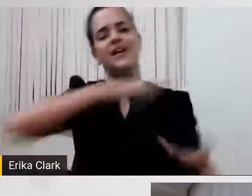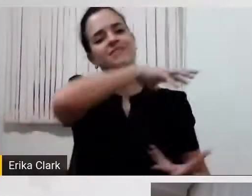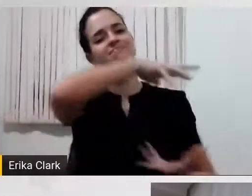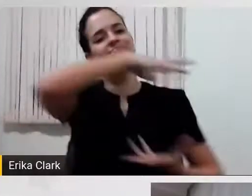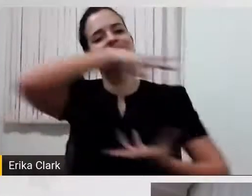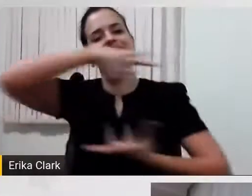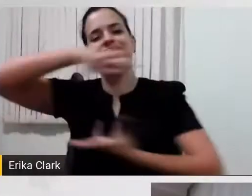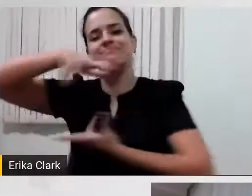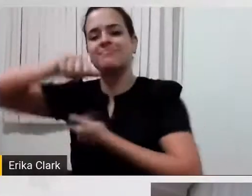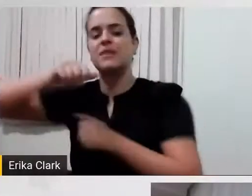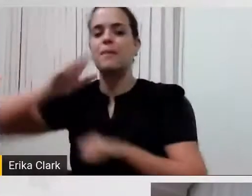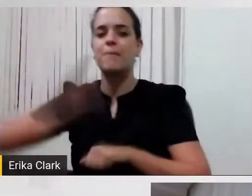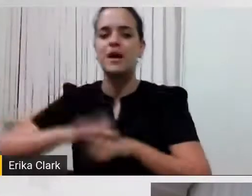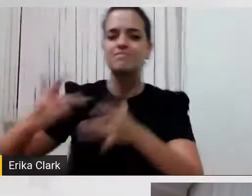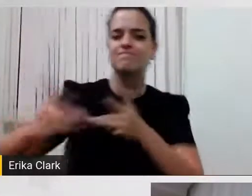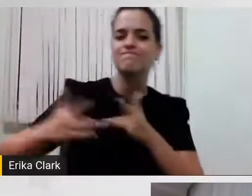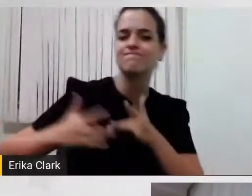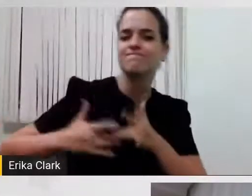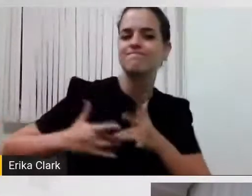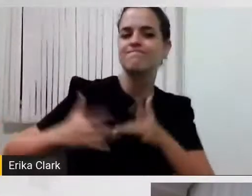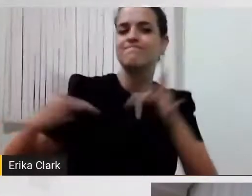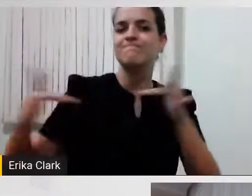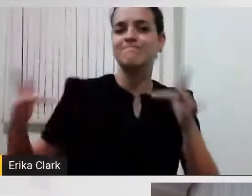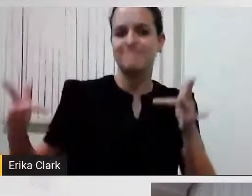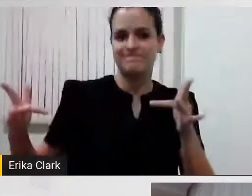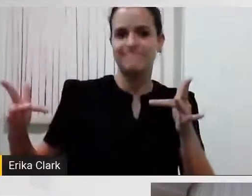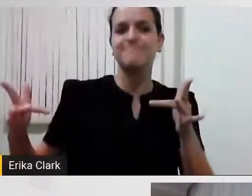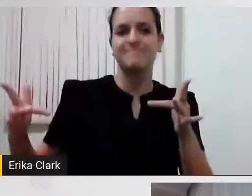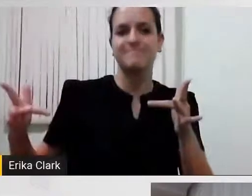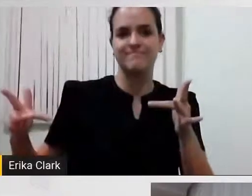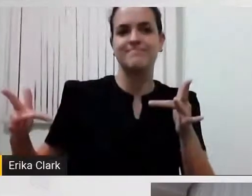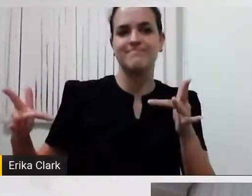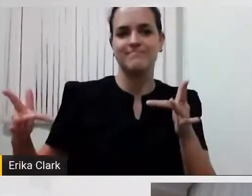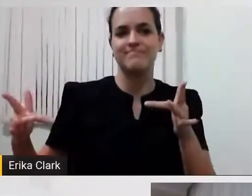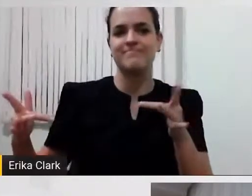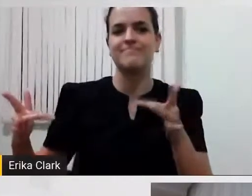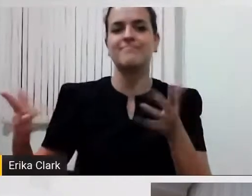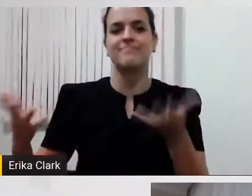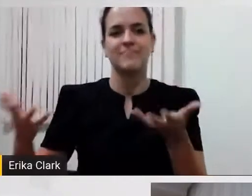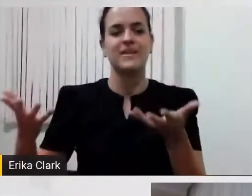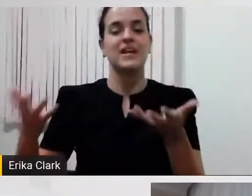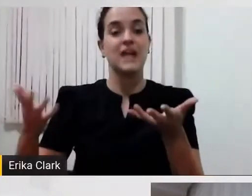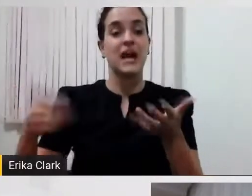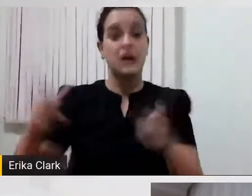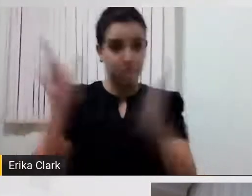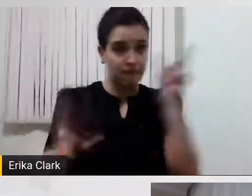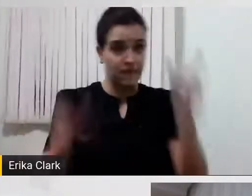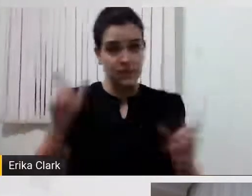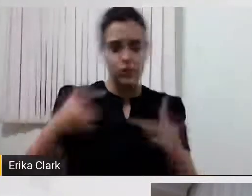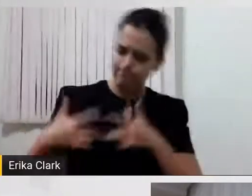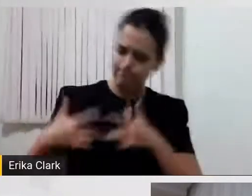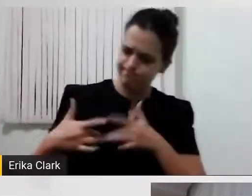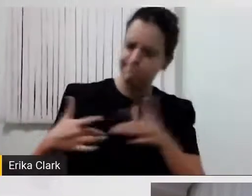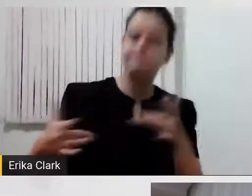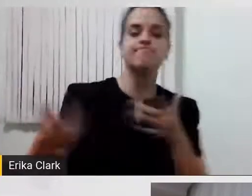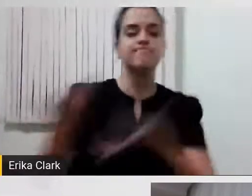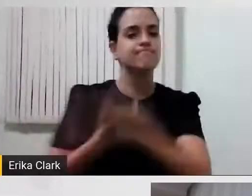fraterna, cada vez mais solidária, e como é que nós vamos ser solidários e fraternos, se nós não